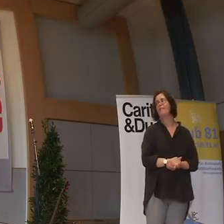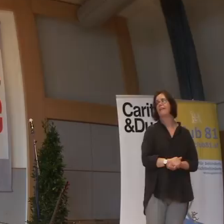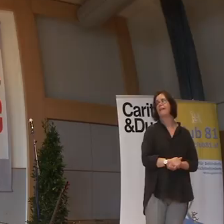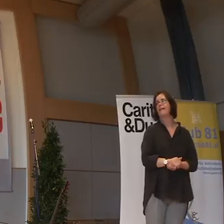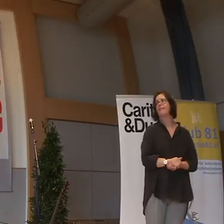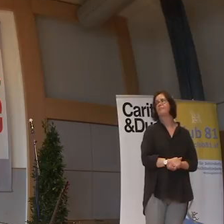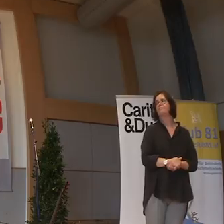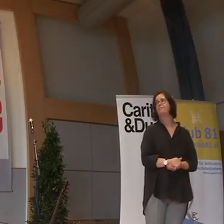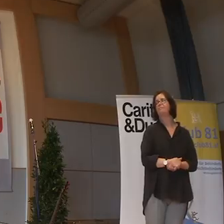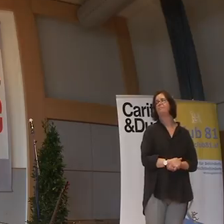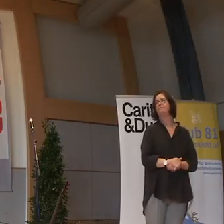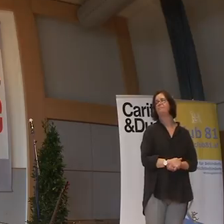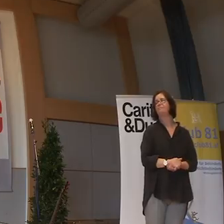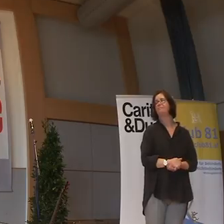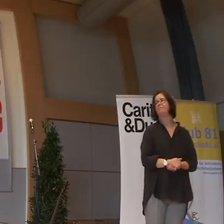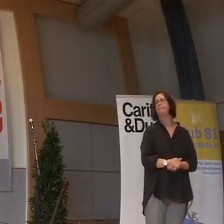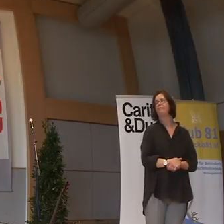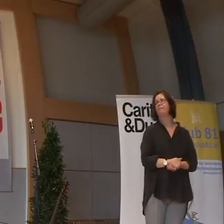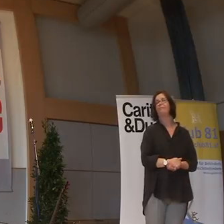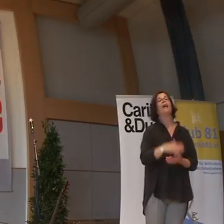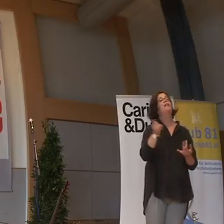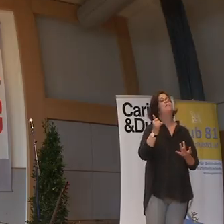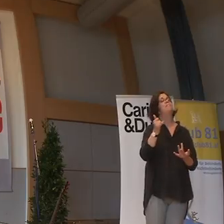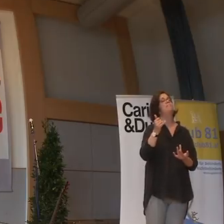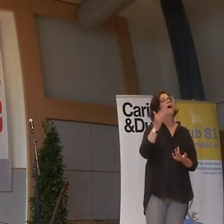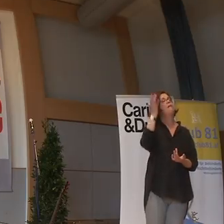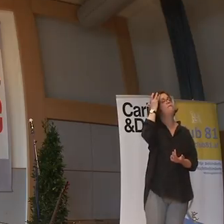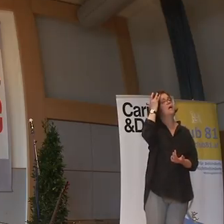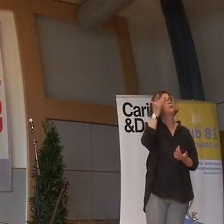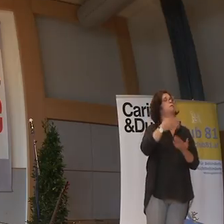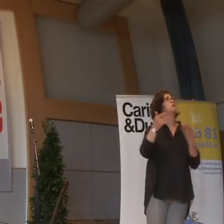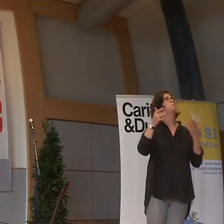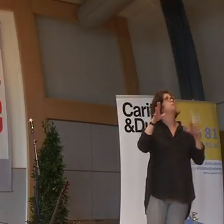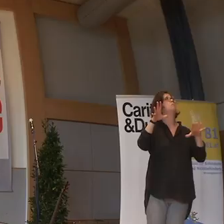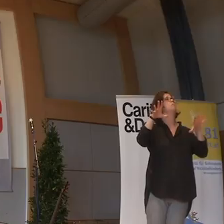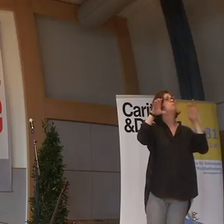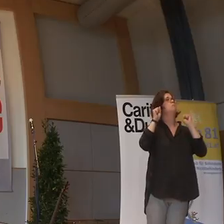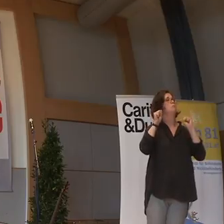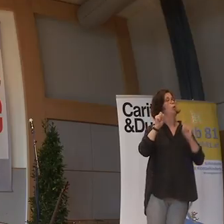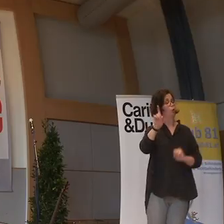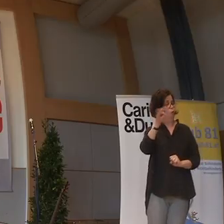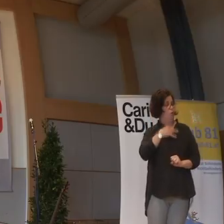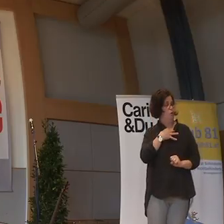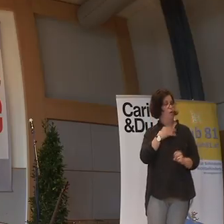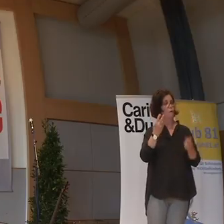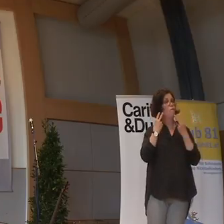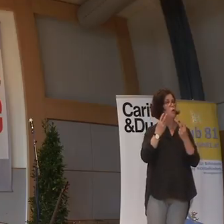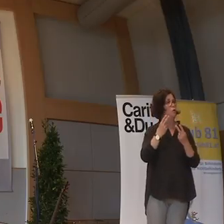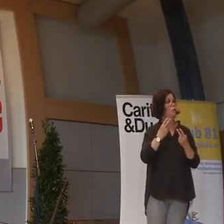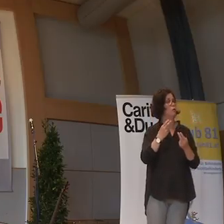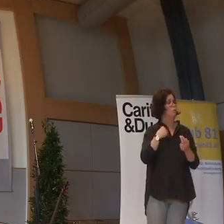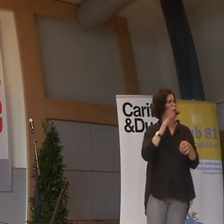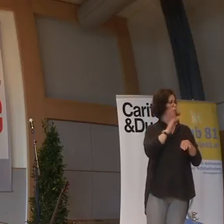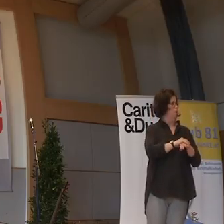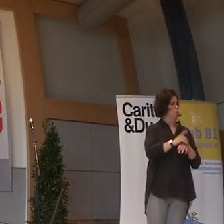Und zwar eine Leisheit. Eine Erkenntnis. Die für mich sehr wichtig war, dass ich die gemacht habe.